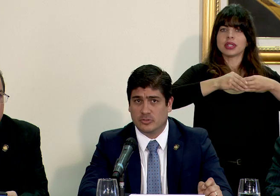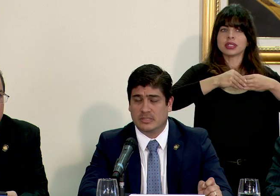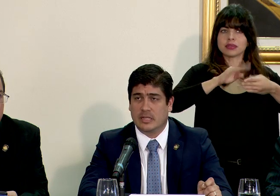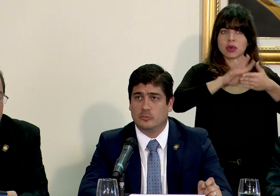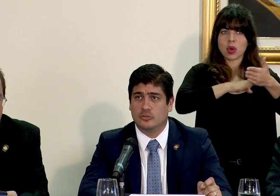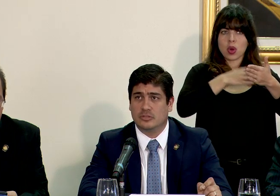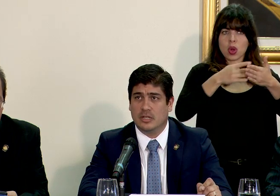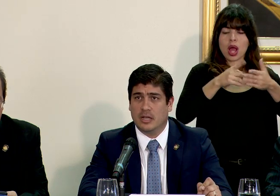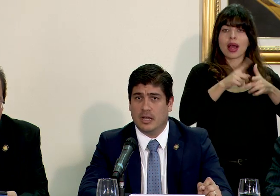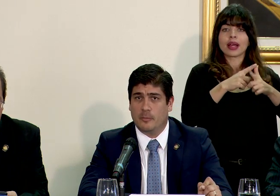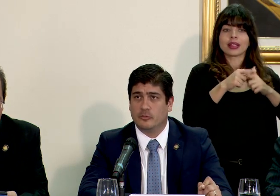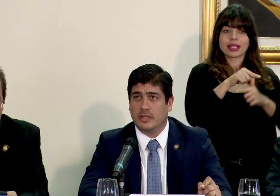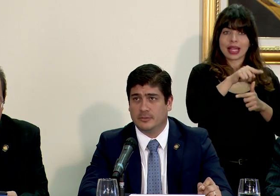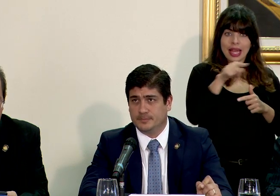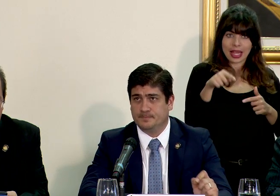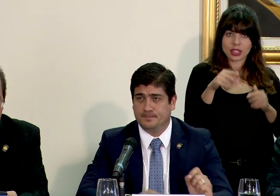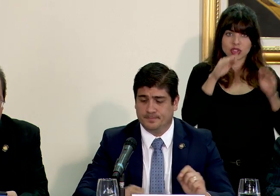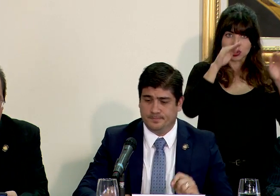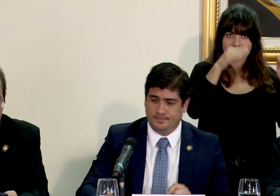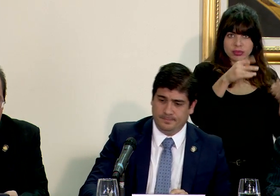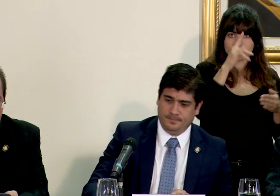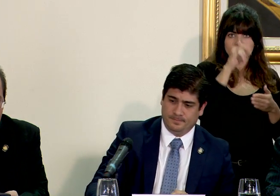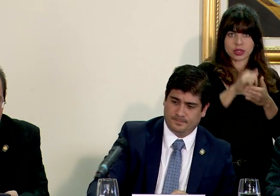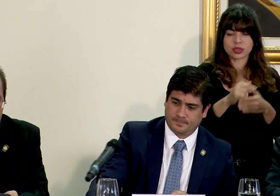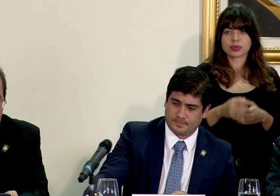y a esos estamos apuntando